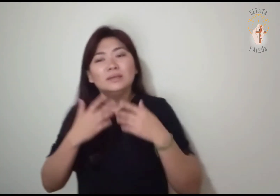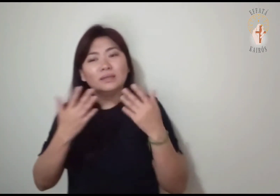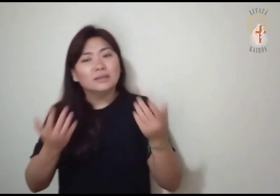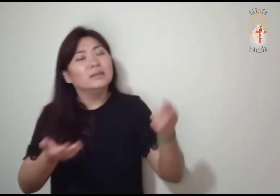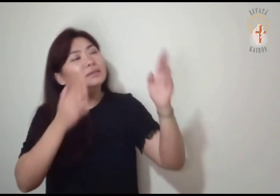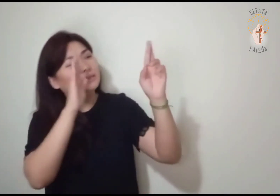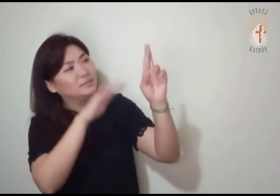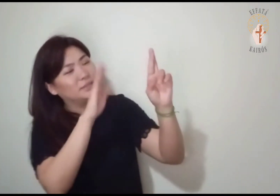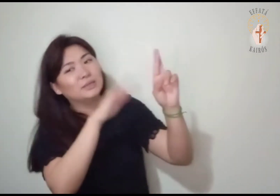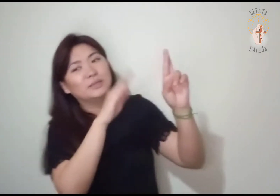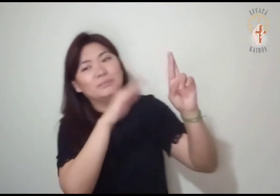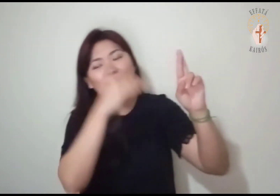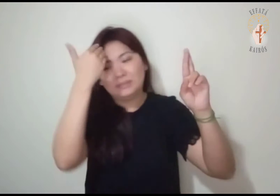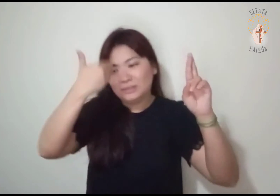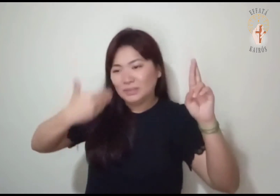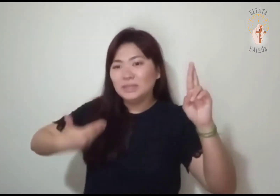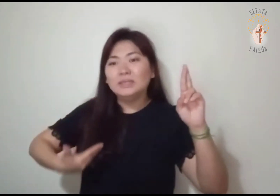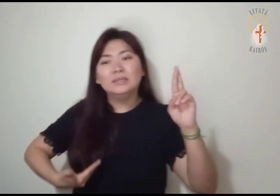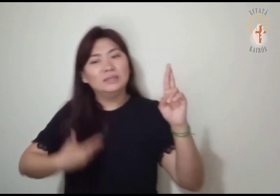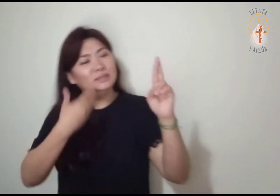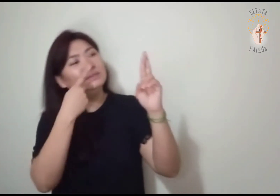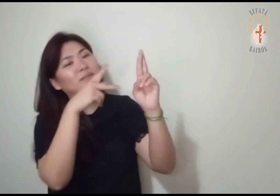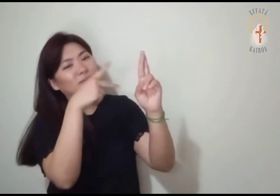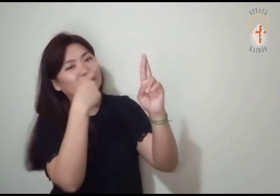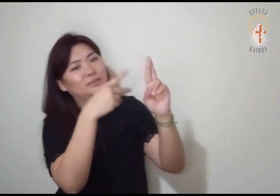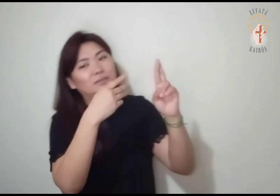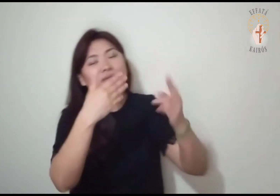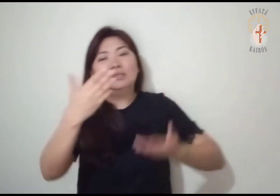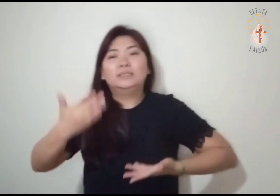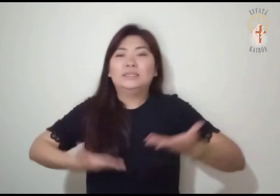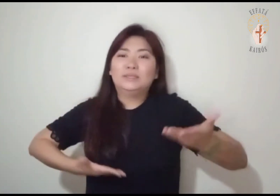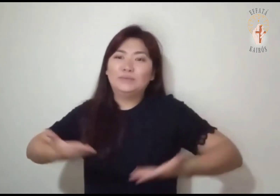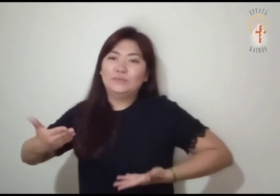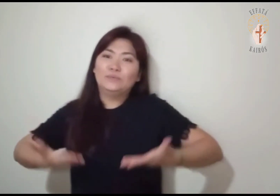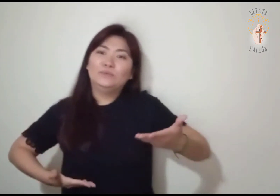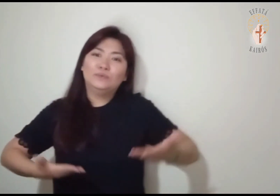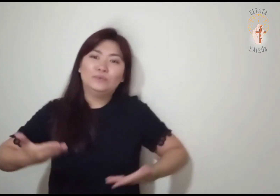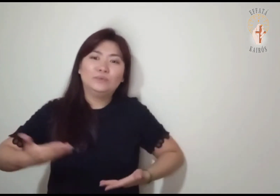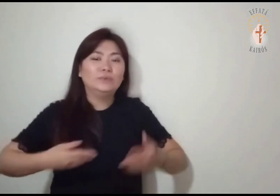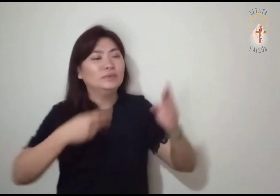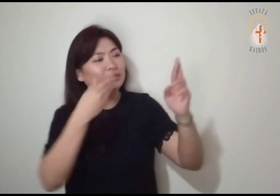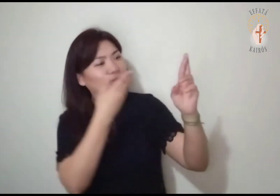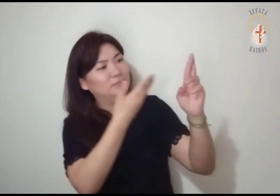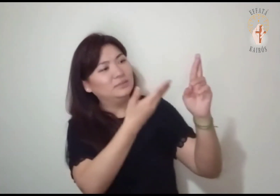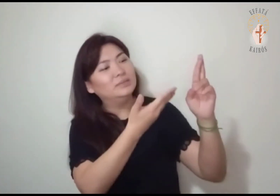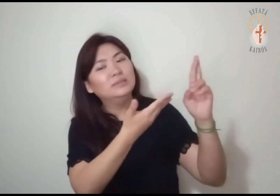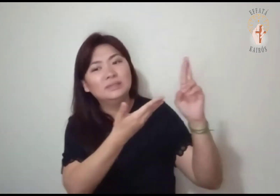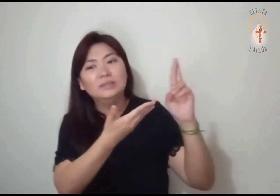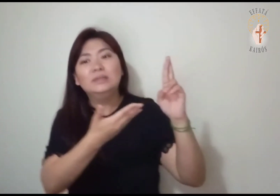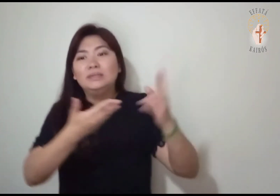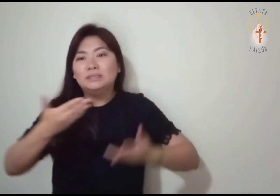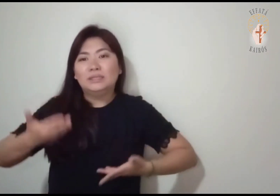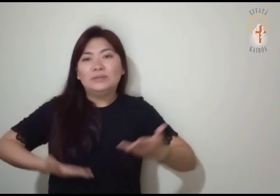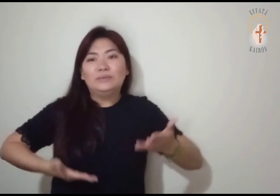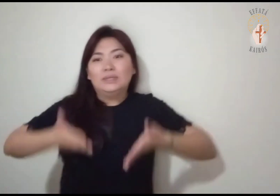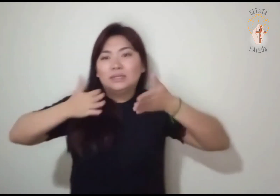Eis que sou o vosso servo, ó Senhor Vosso servo que